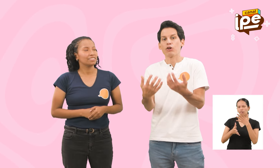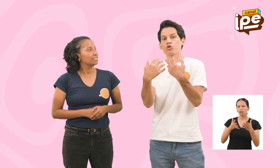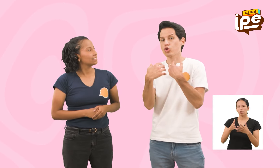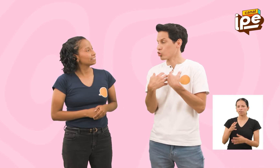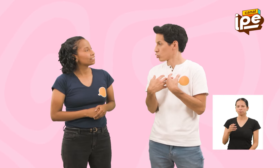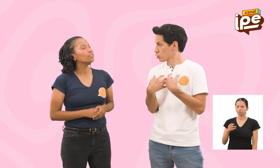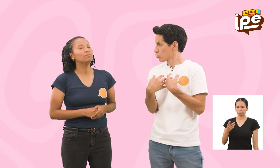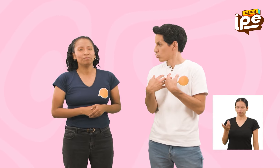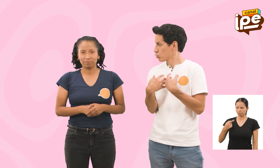nosotros?